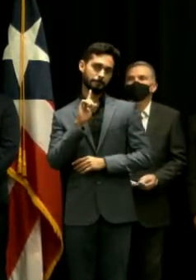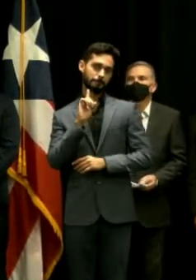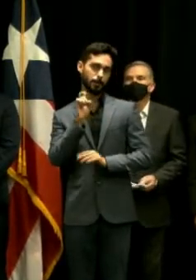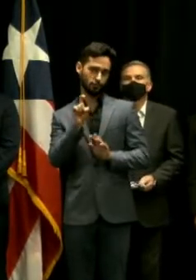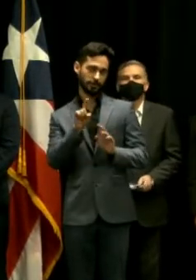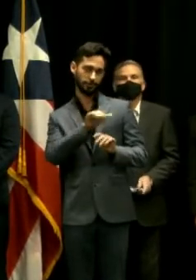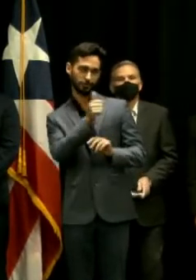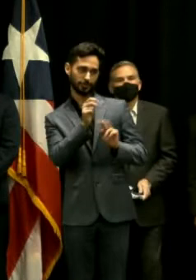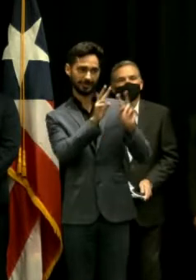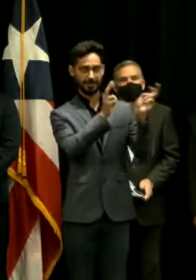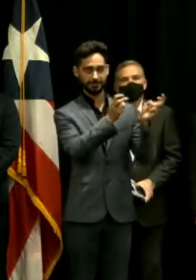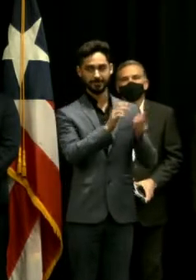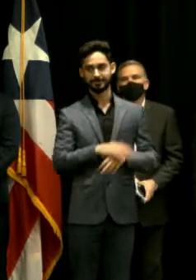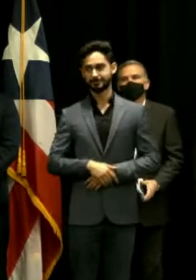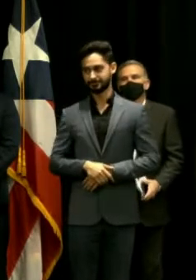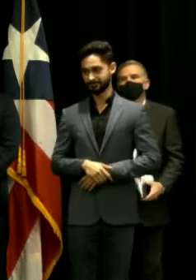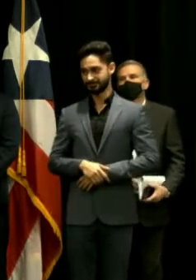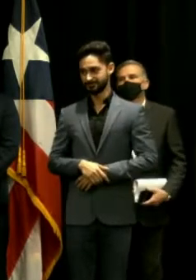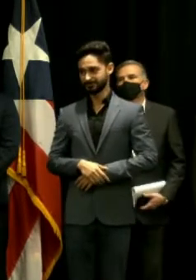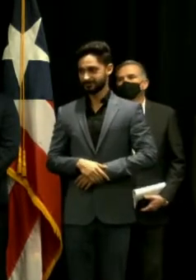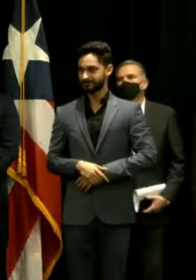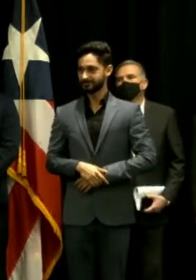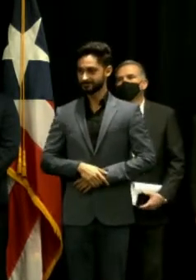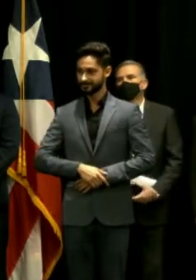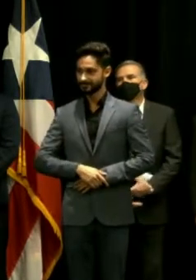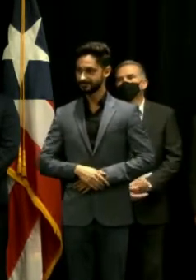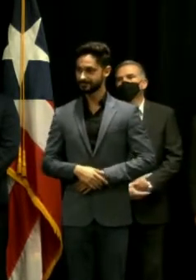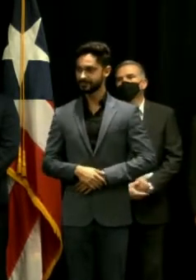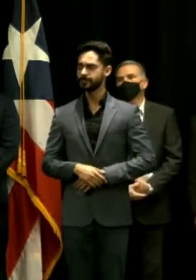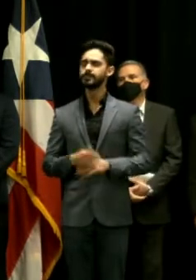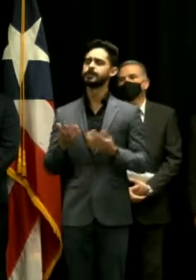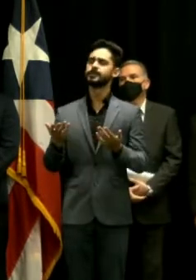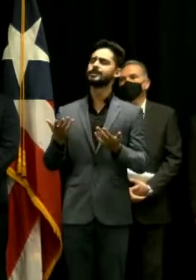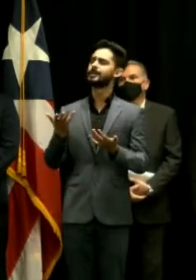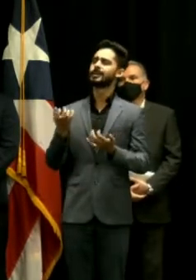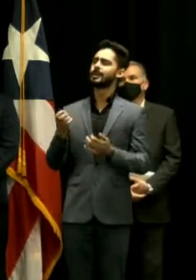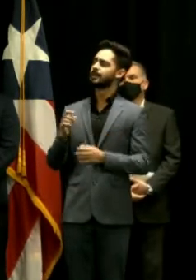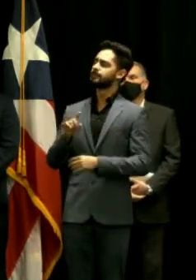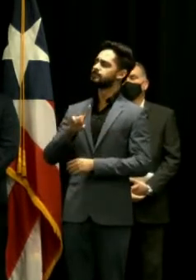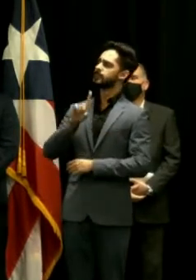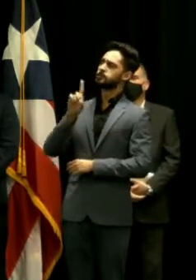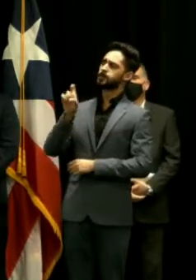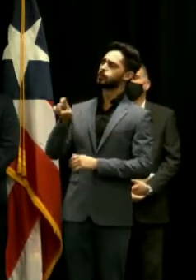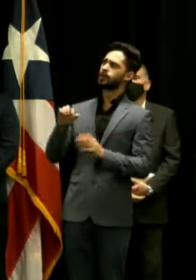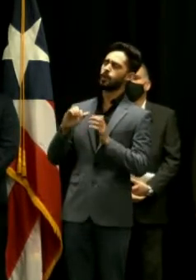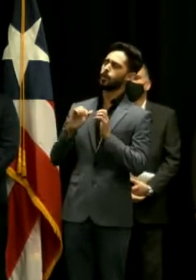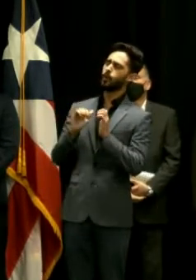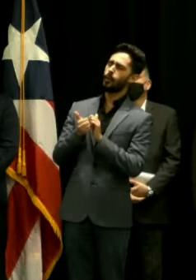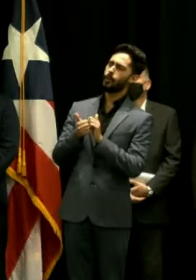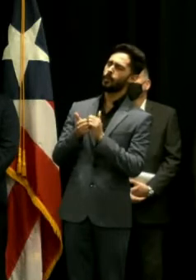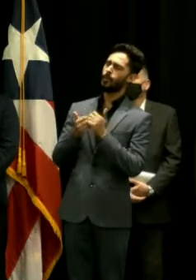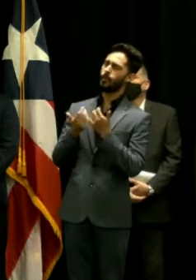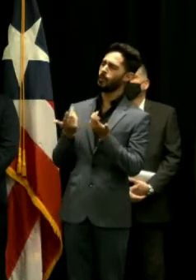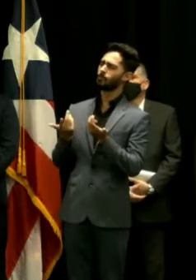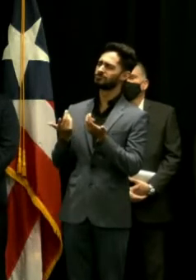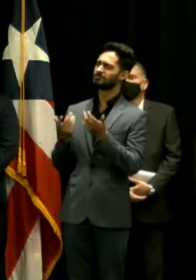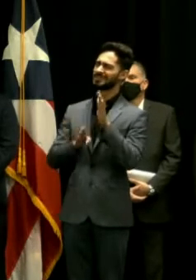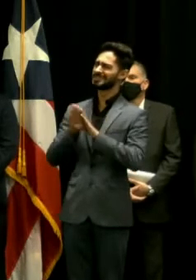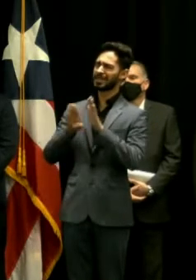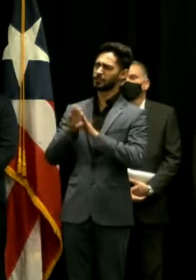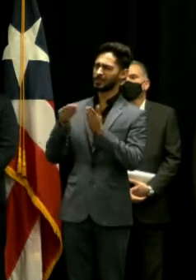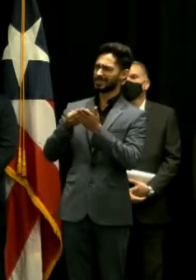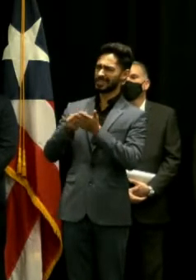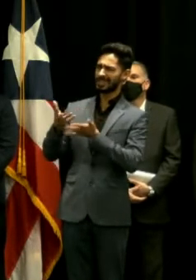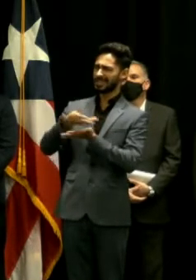Quería saber que me aclararan el costo final que va a tener este desarrollo y de dónde van a salir los